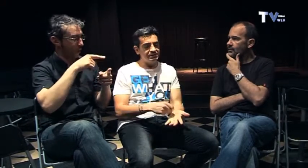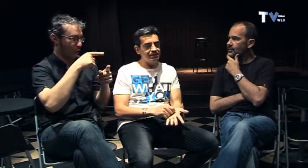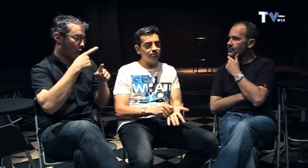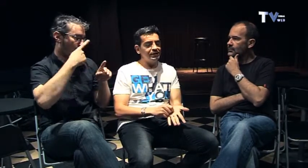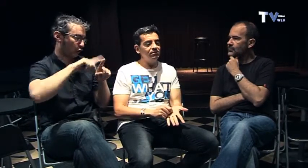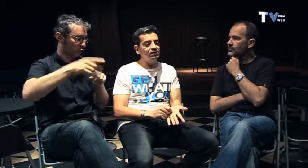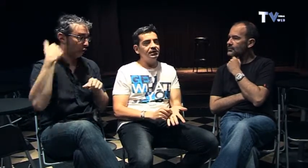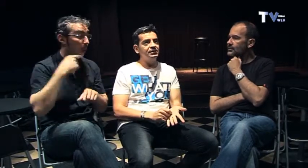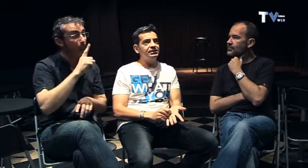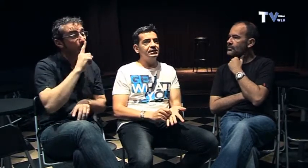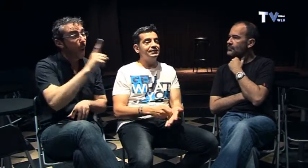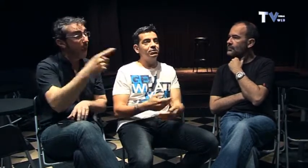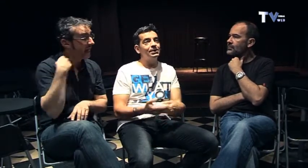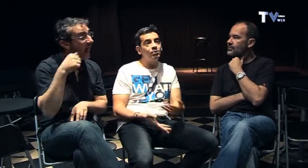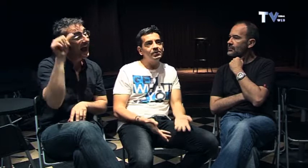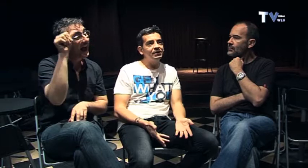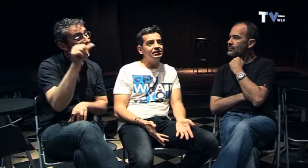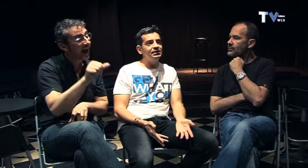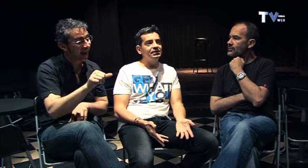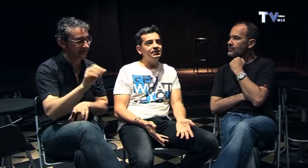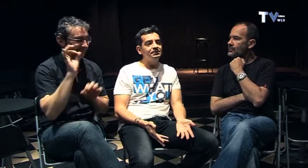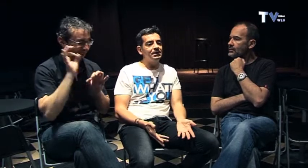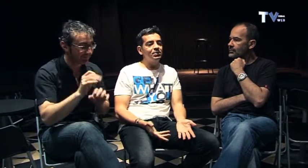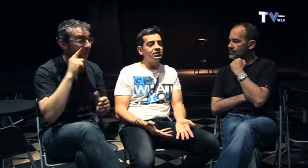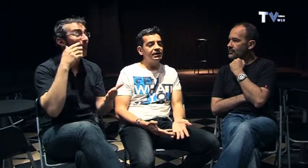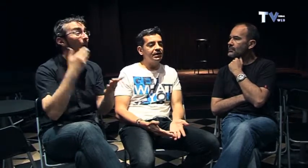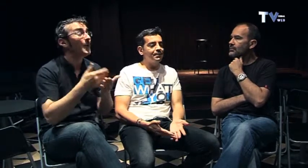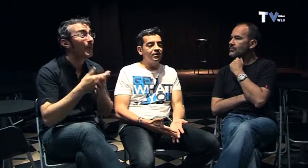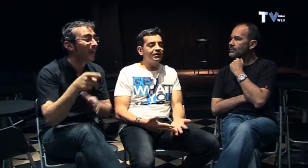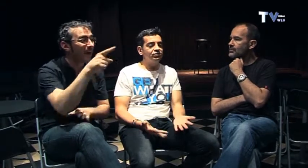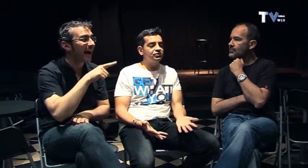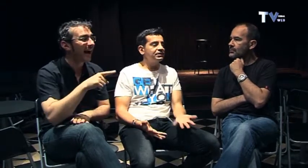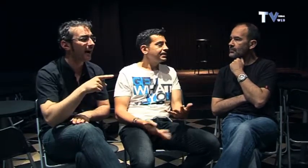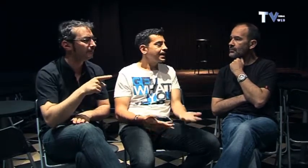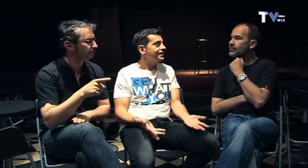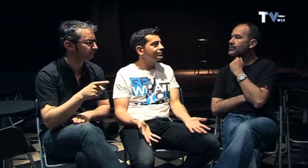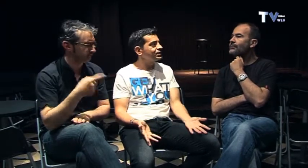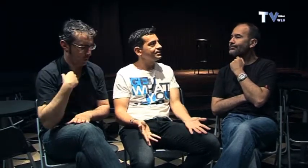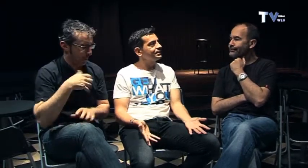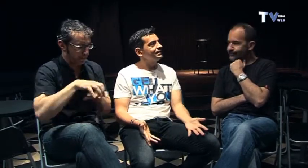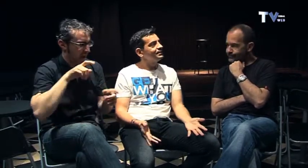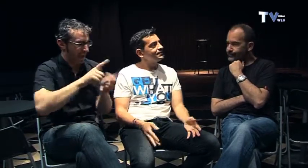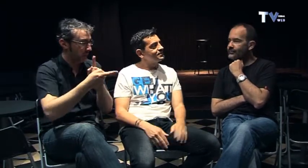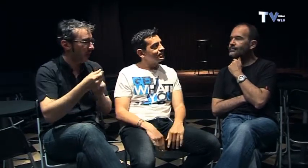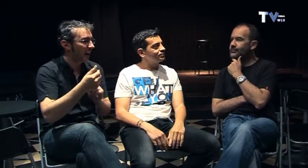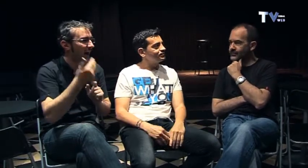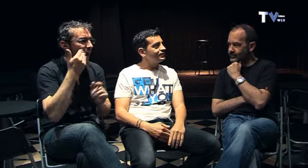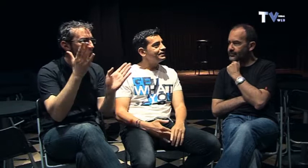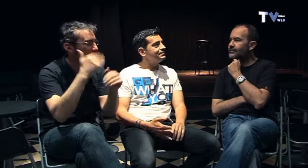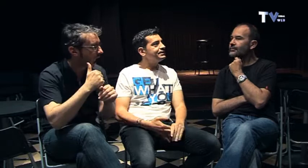estar un año hacer una prueba y darme cuenta que la mayoría de las cosas había que cambiar otra vez entonces fácilmente